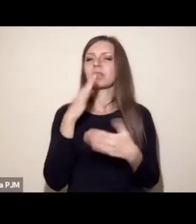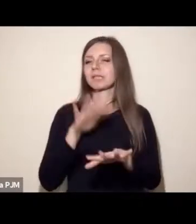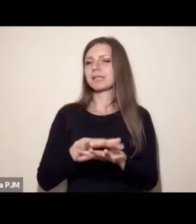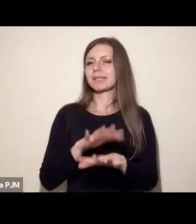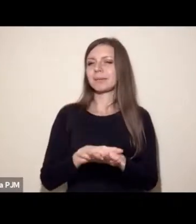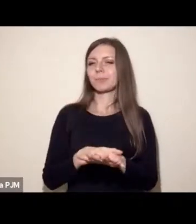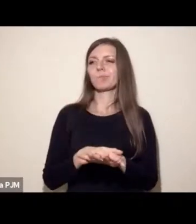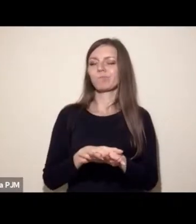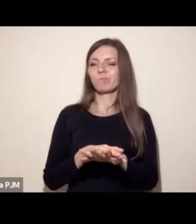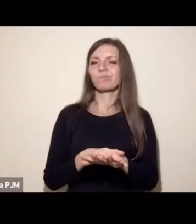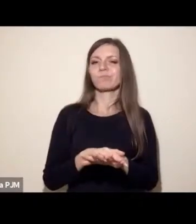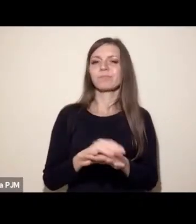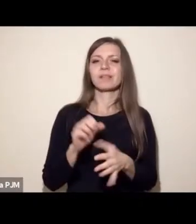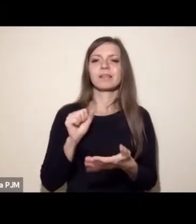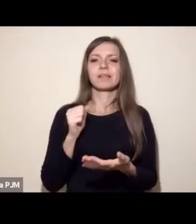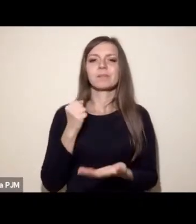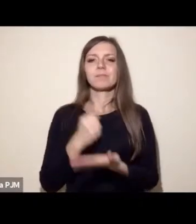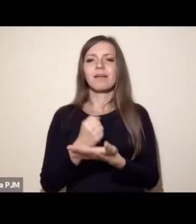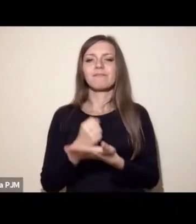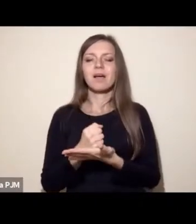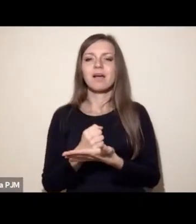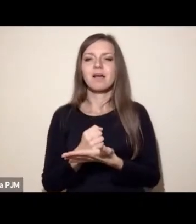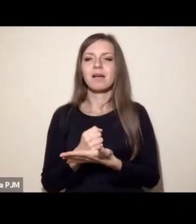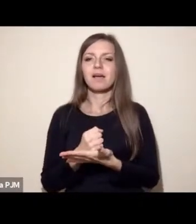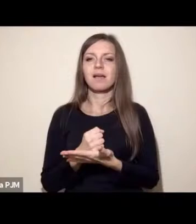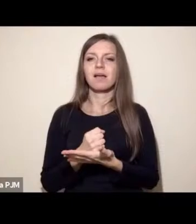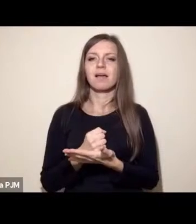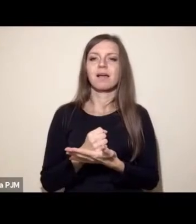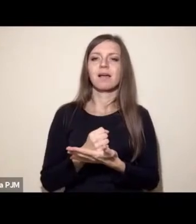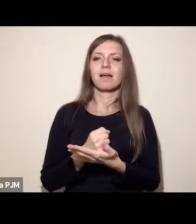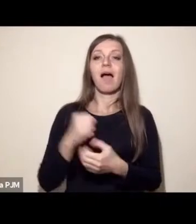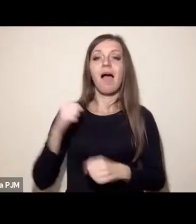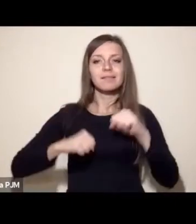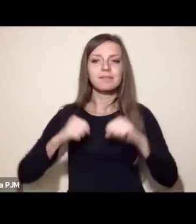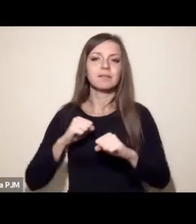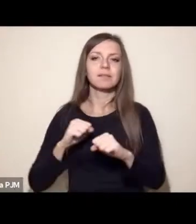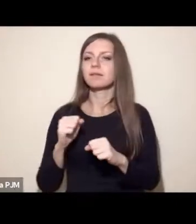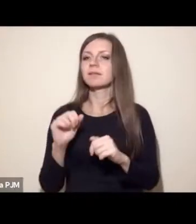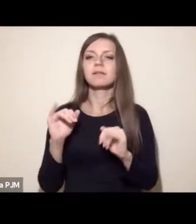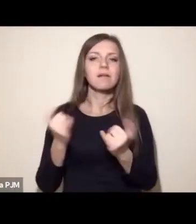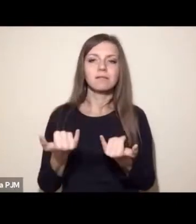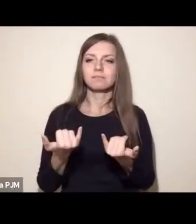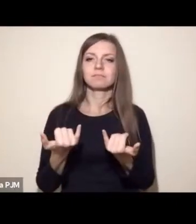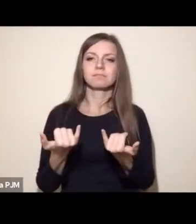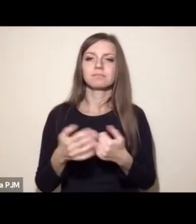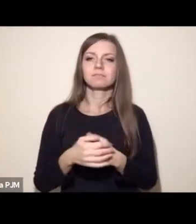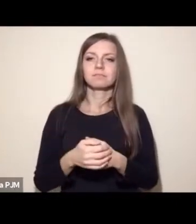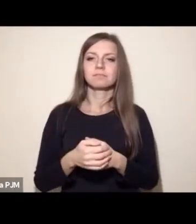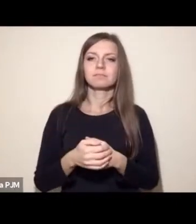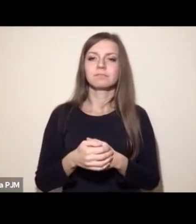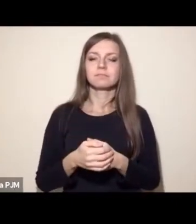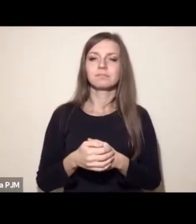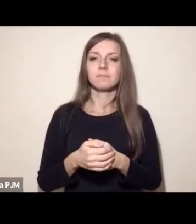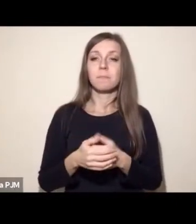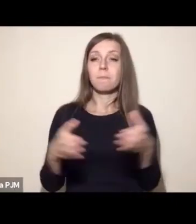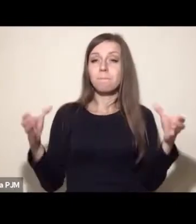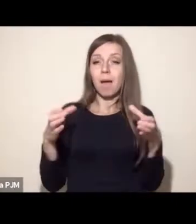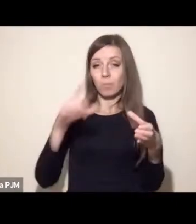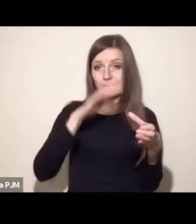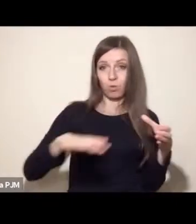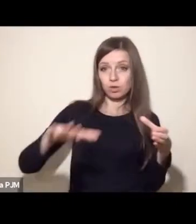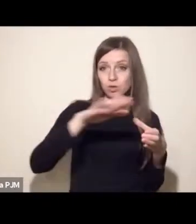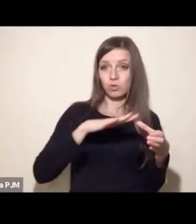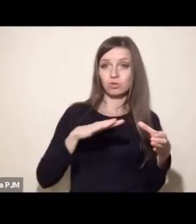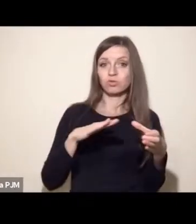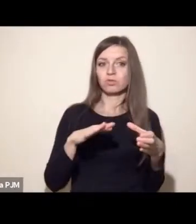kwestie akcyjne dla małych społeczności mające swoje miejsce tylko w danym miejscu i